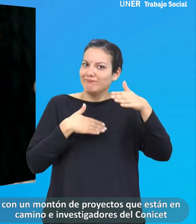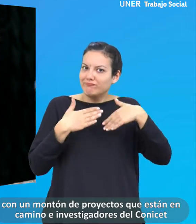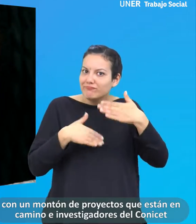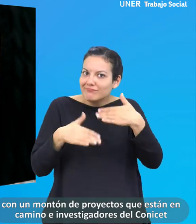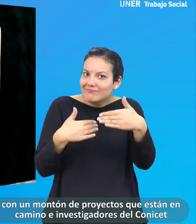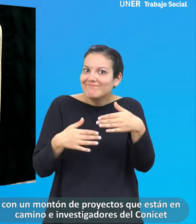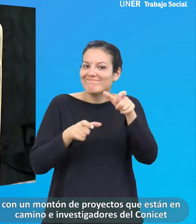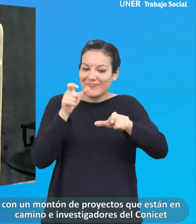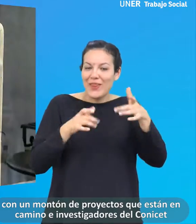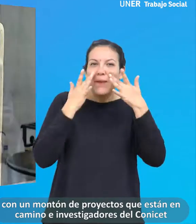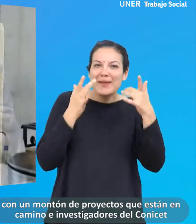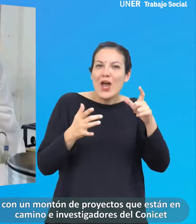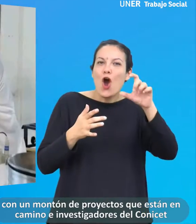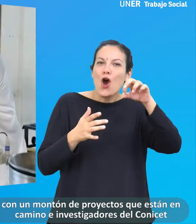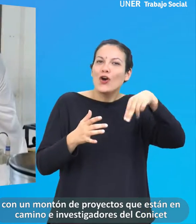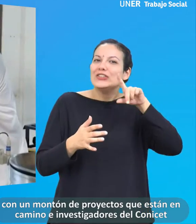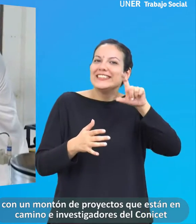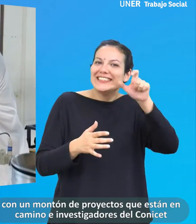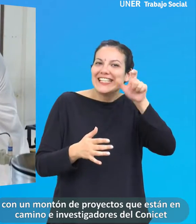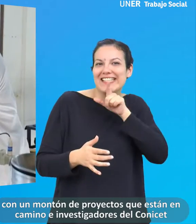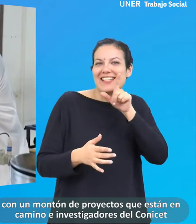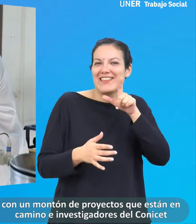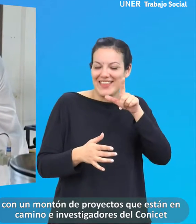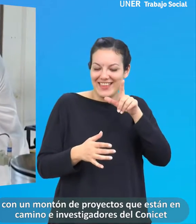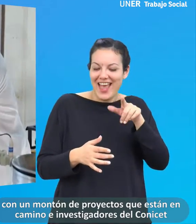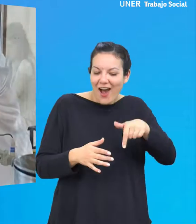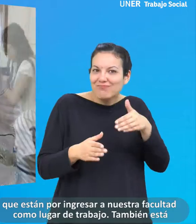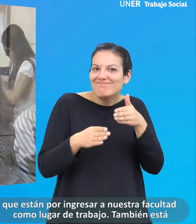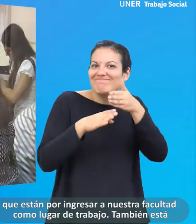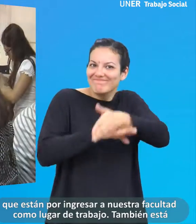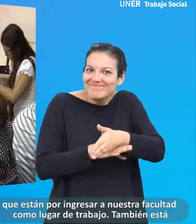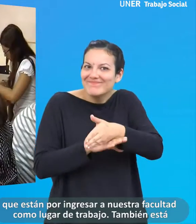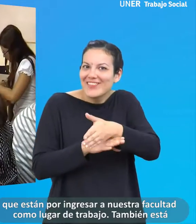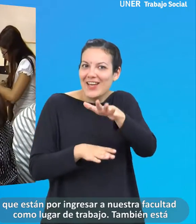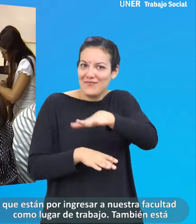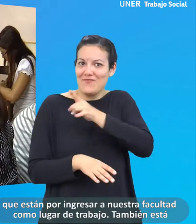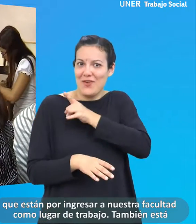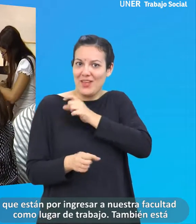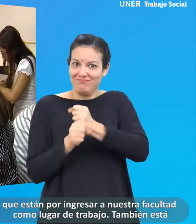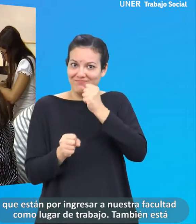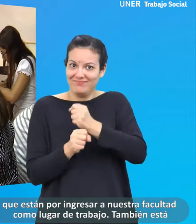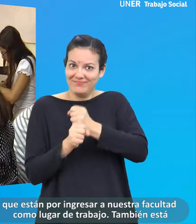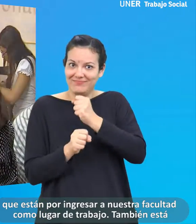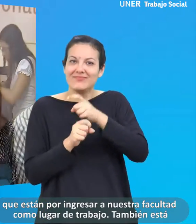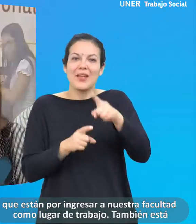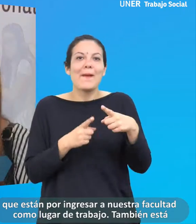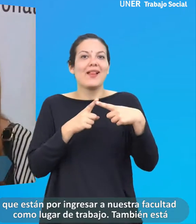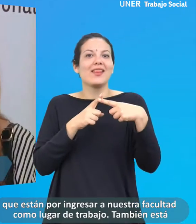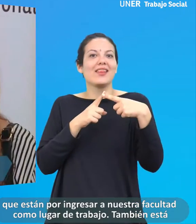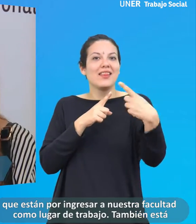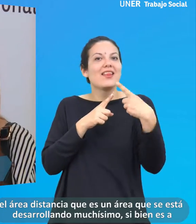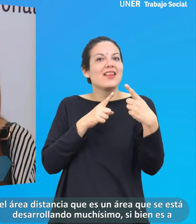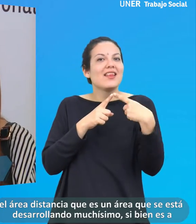camino, investigadores de CONICET que están por ingresar a nuestra facultad como lugar de trabajo. También está el área a